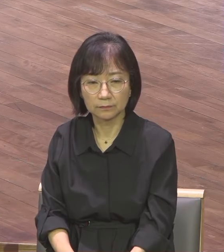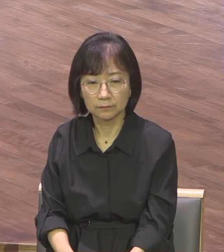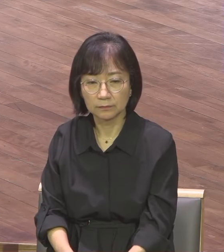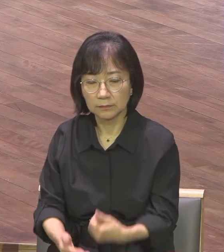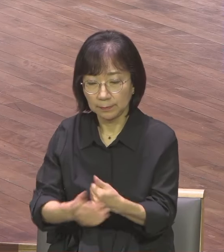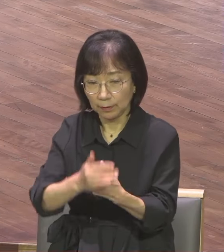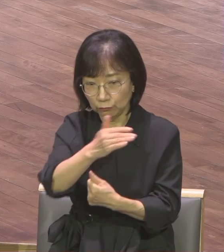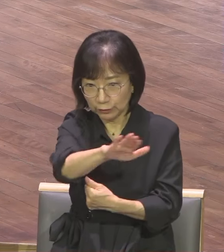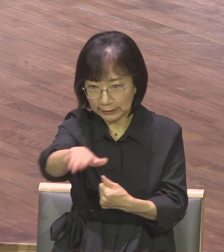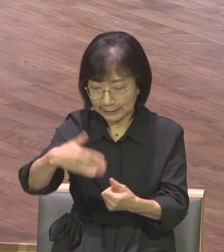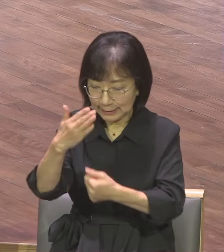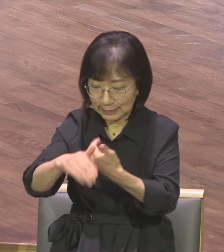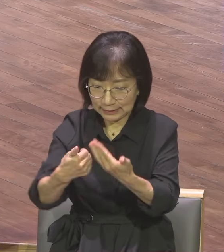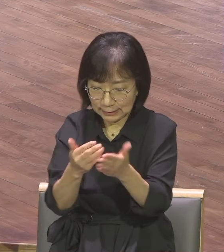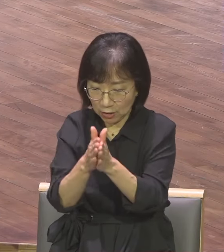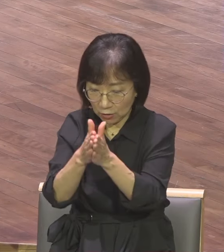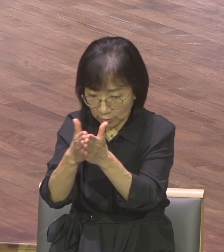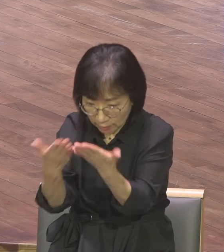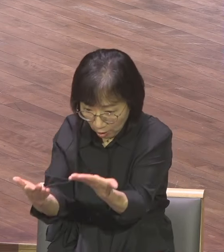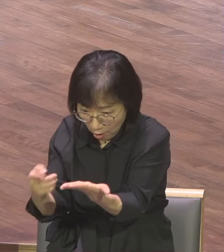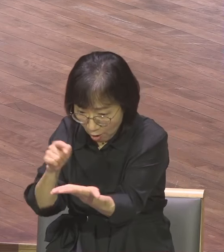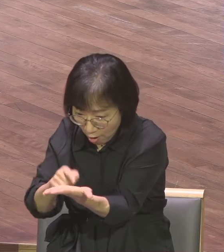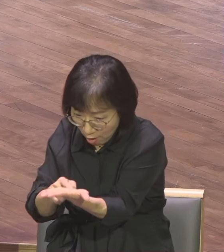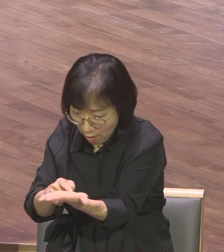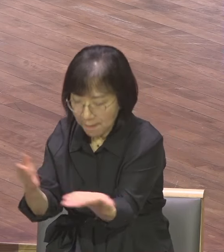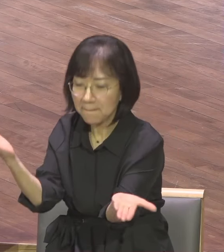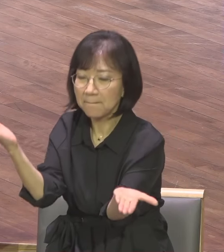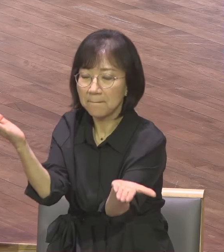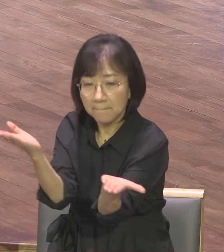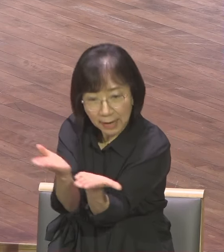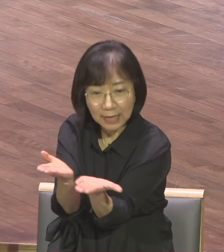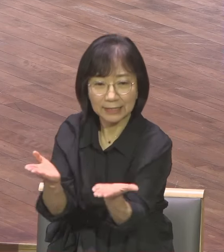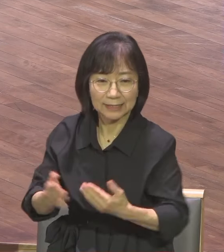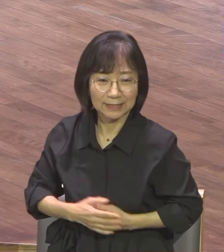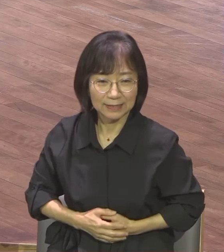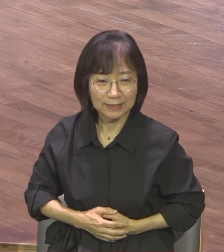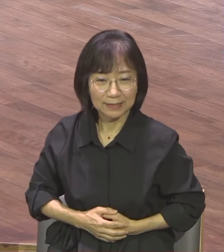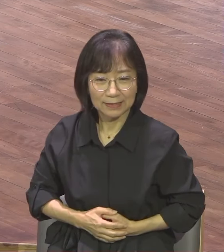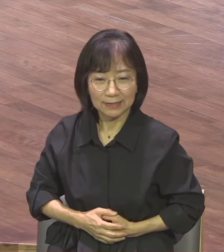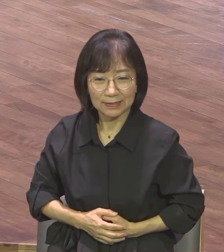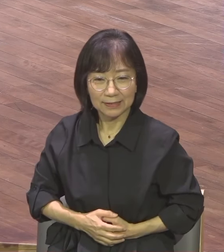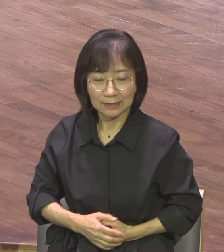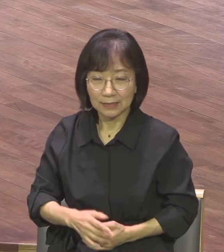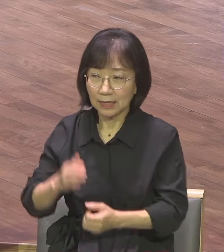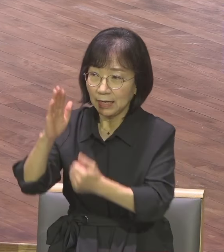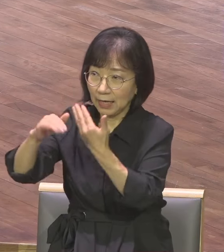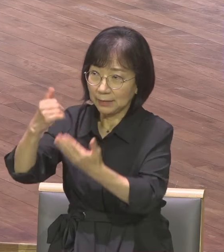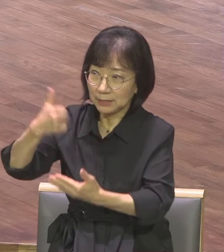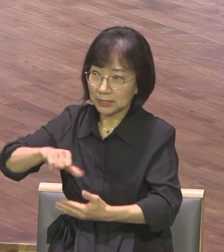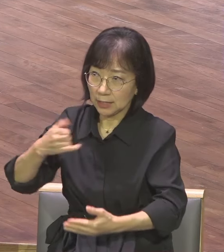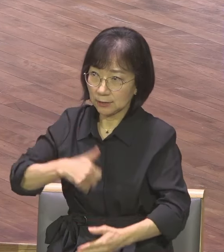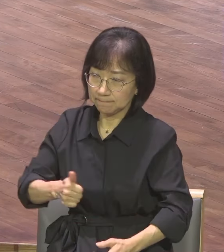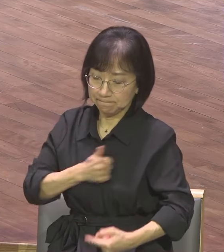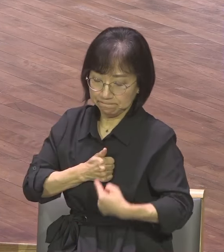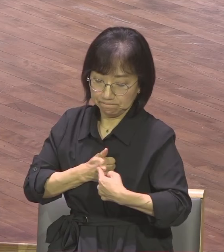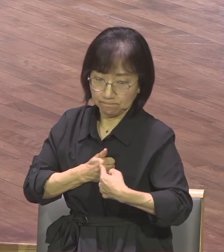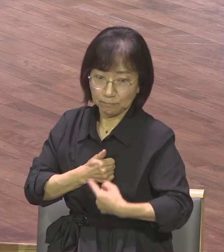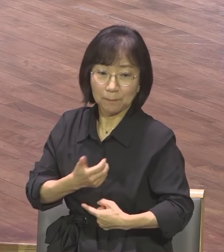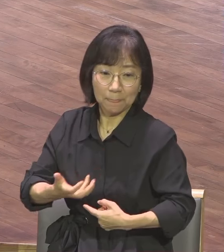이제 하나님의 자녀라는 풀이 임하면 예루살렘에 부딪힙니다 유대에 부딪혀요